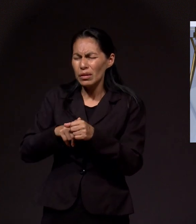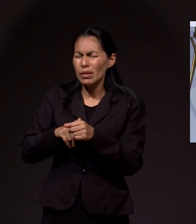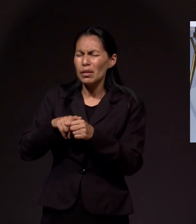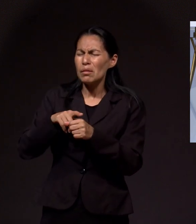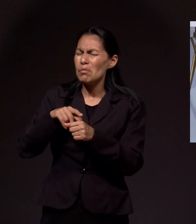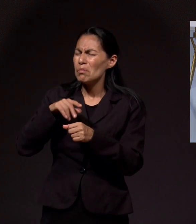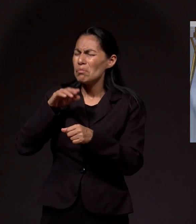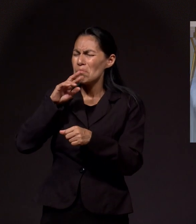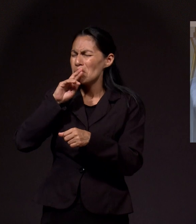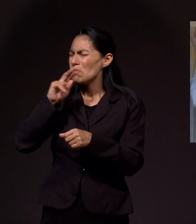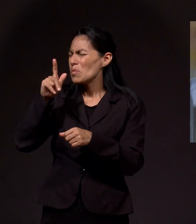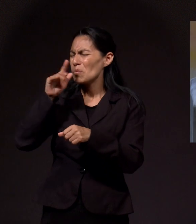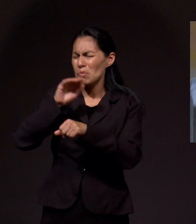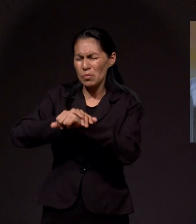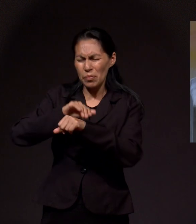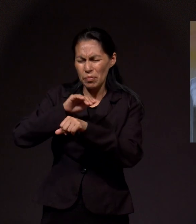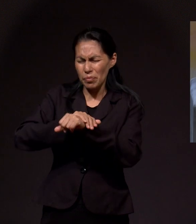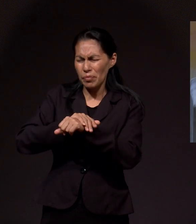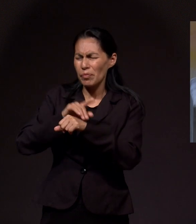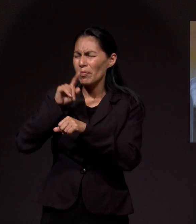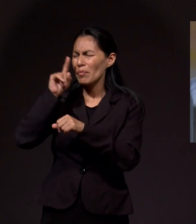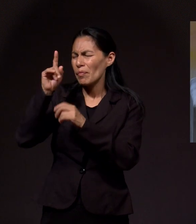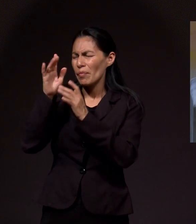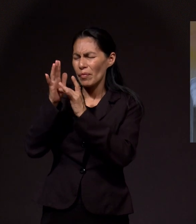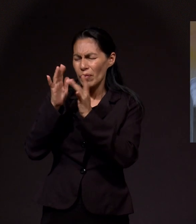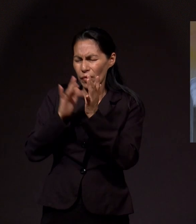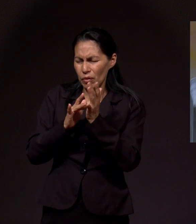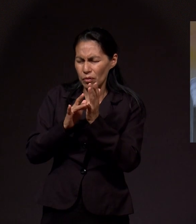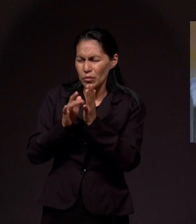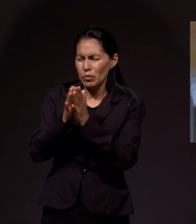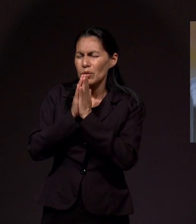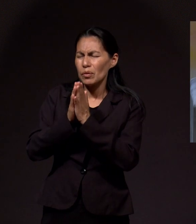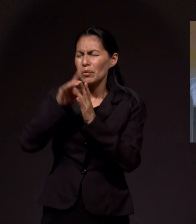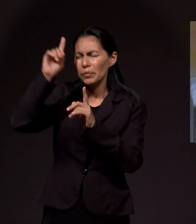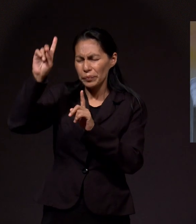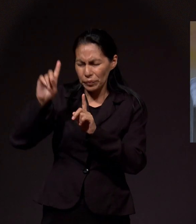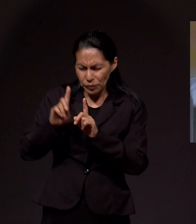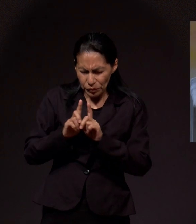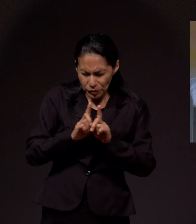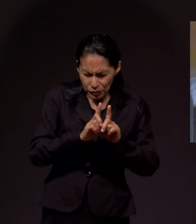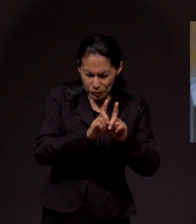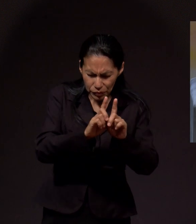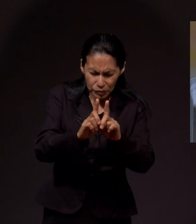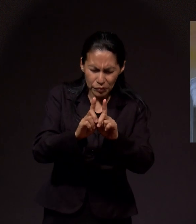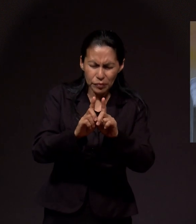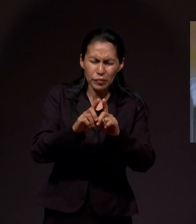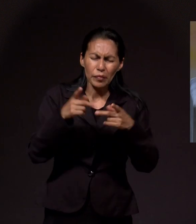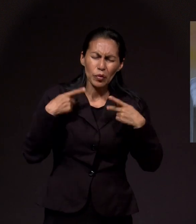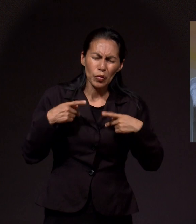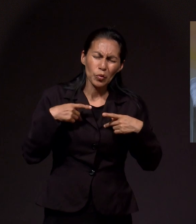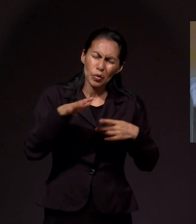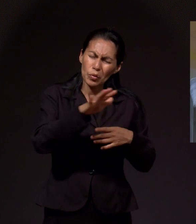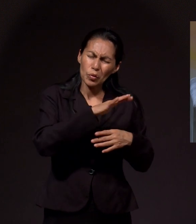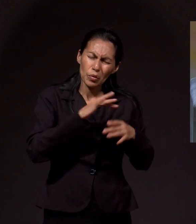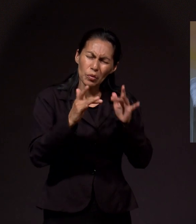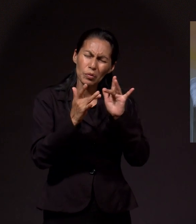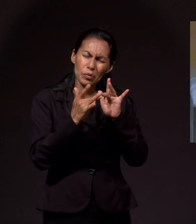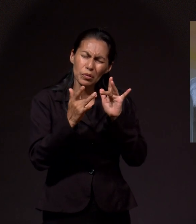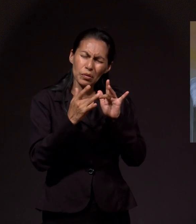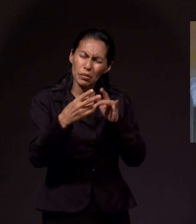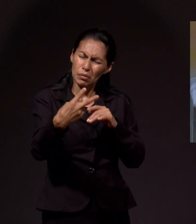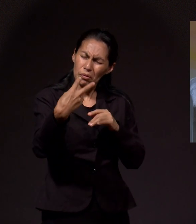nuestro Señor Jesucristo, Señor. Quédate con nosotros y bendice a todas las personas que están viendo este programa.